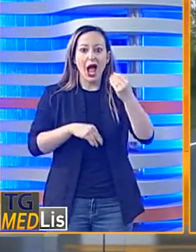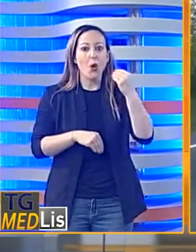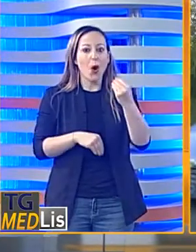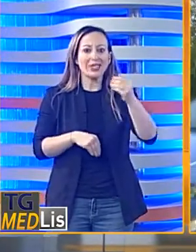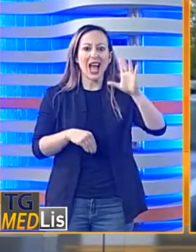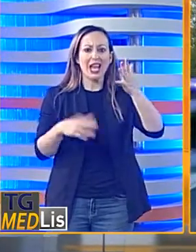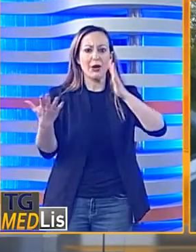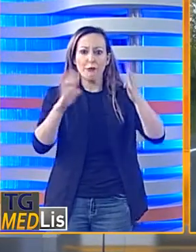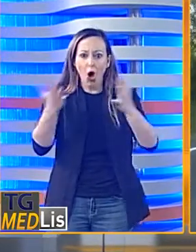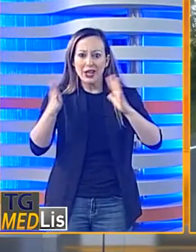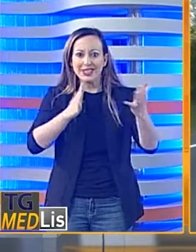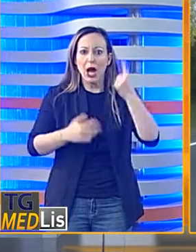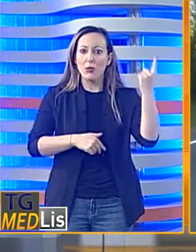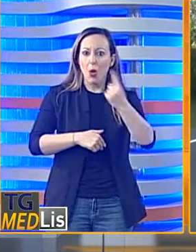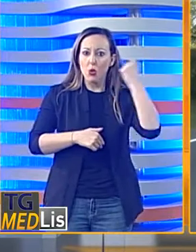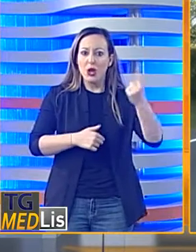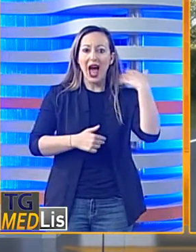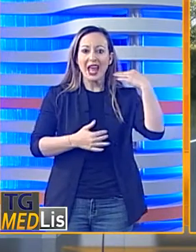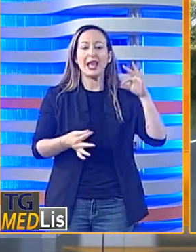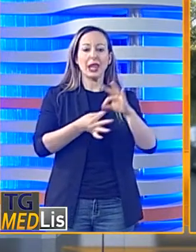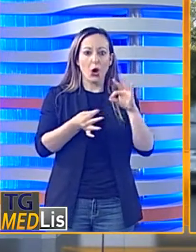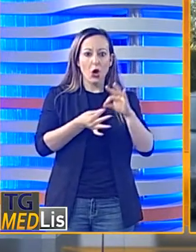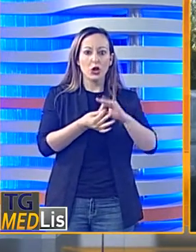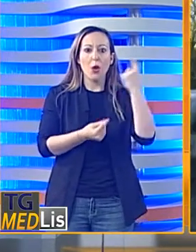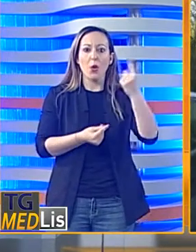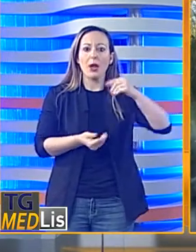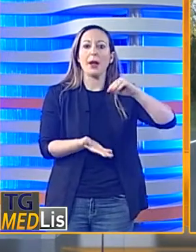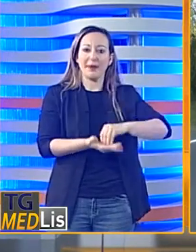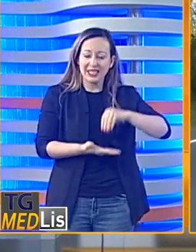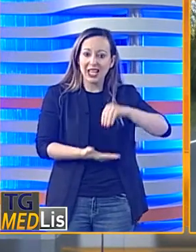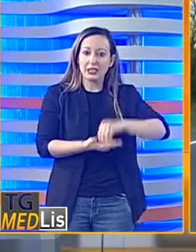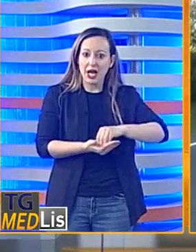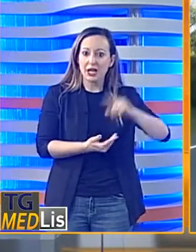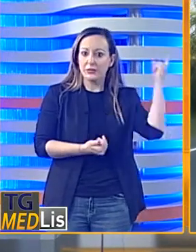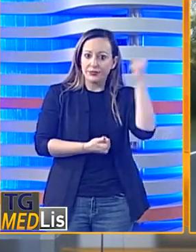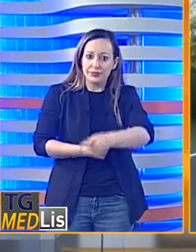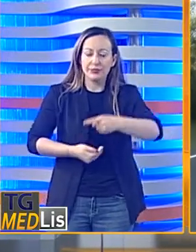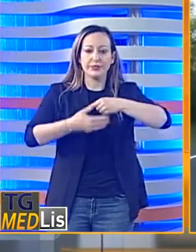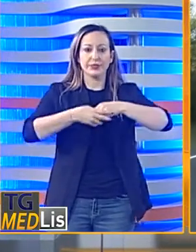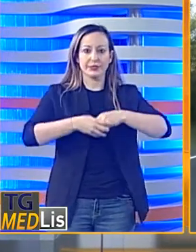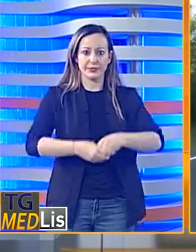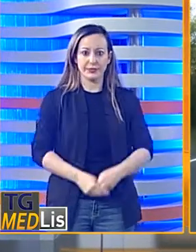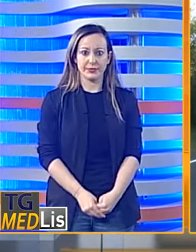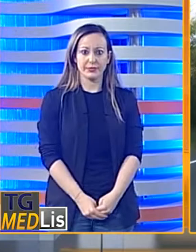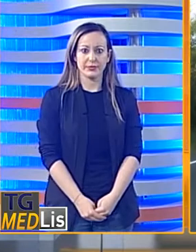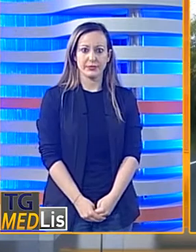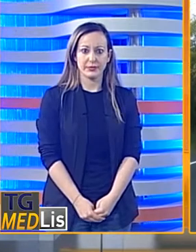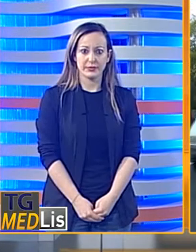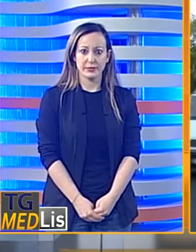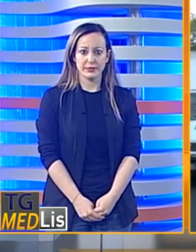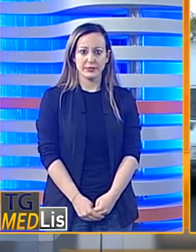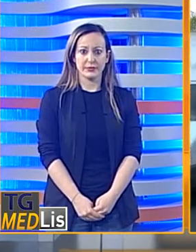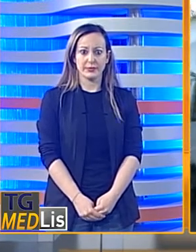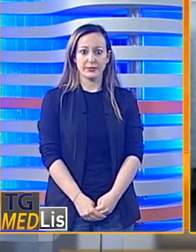si era accorto della presenza delle forze dell'ordine. Ad alcune delle persone denunciate sono stati